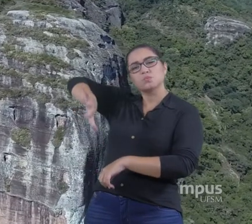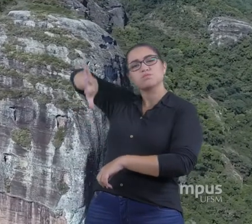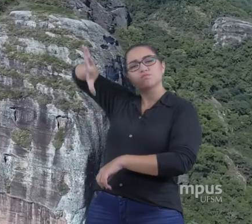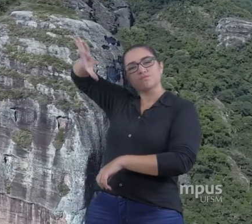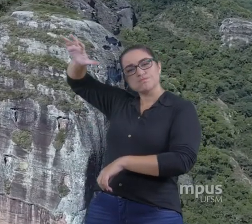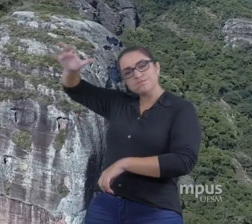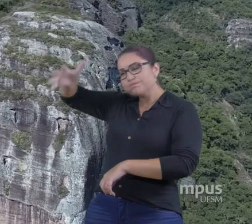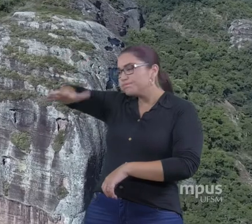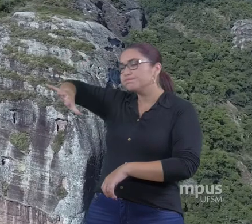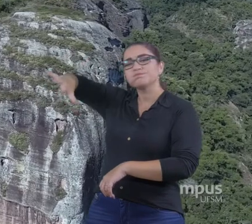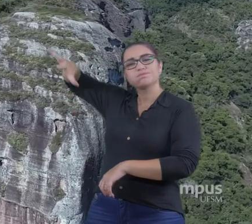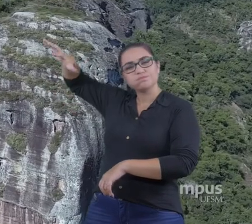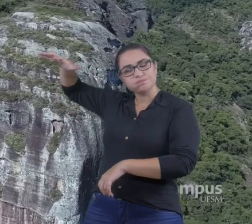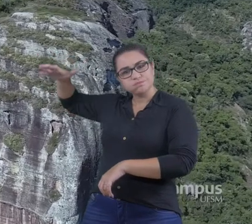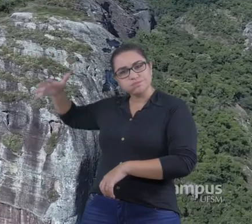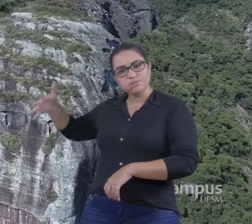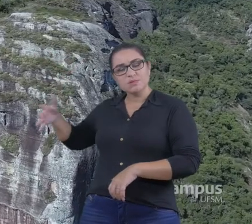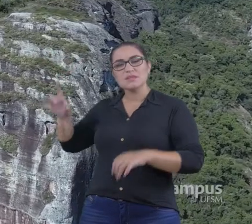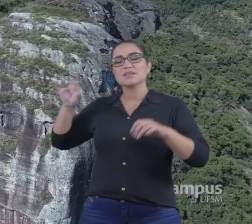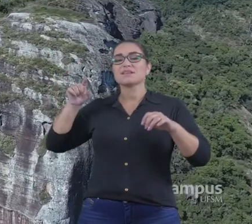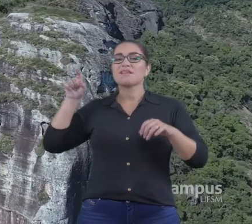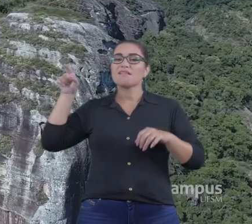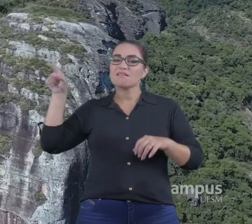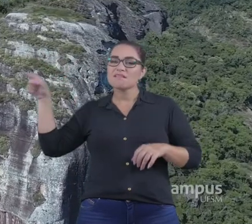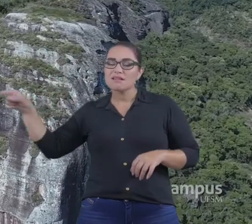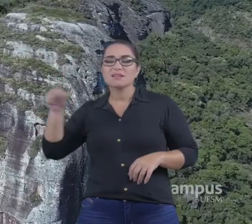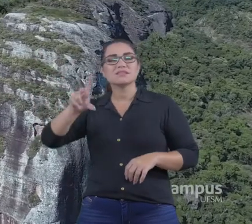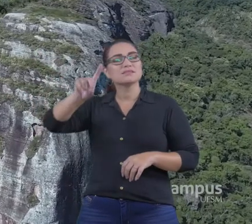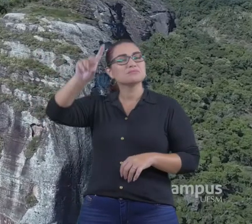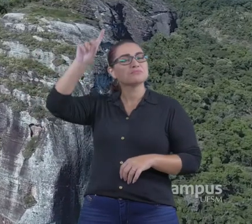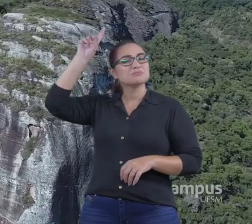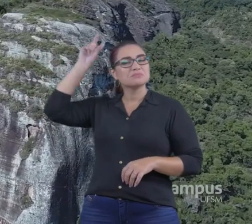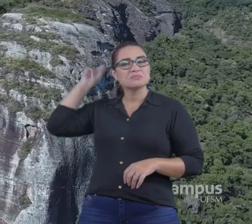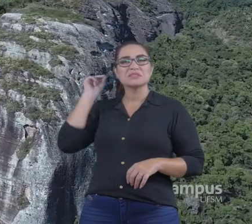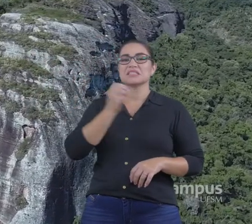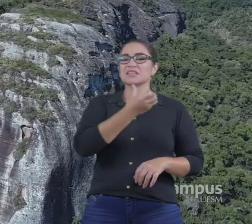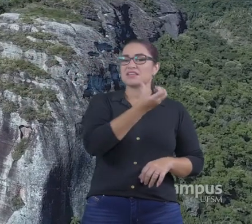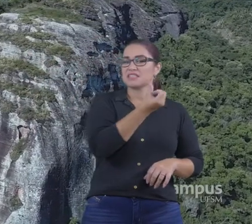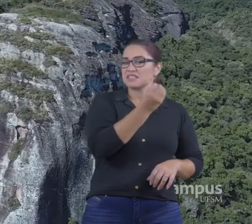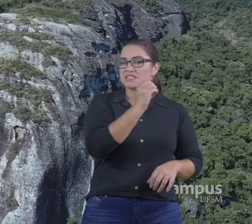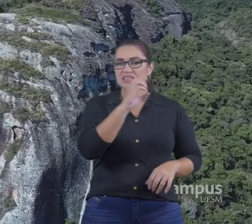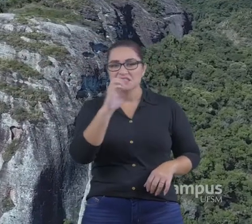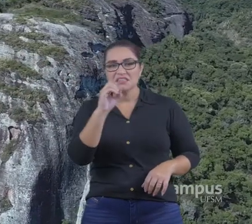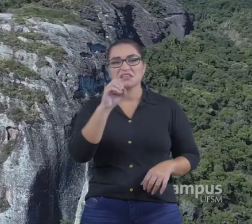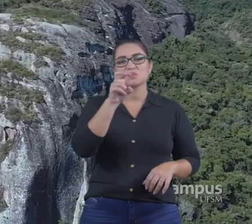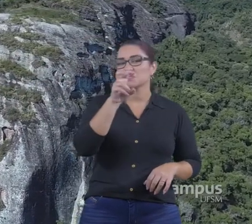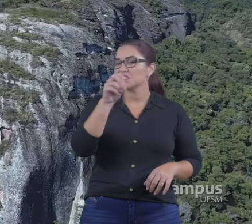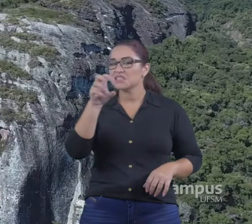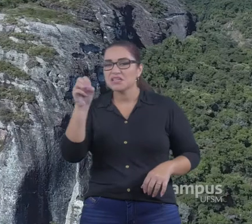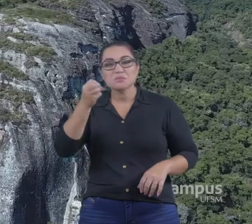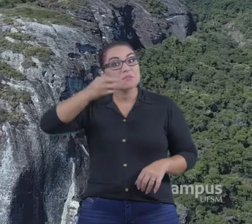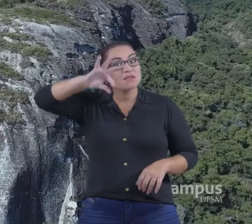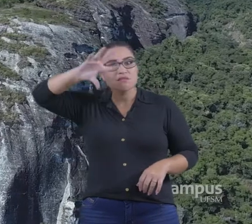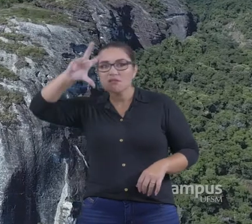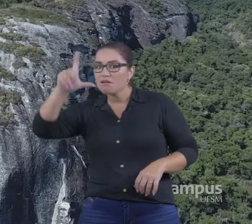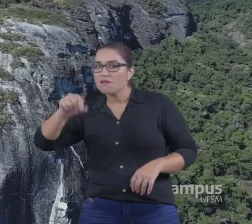rochas Uma sucessão de rochas Que tem Rochas sedimentares Que tem ali Entre 600 E 500